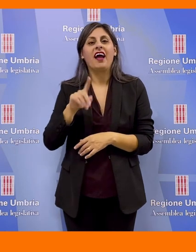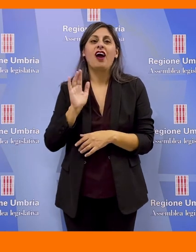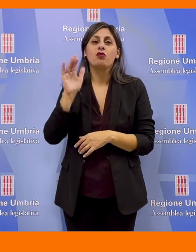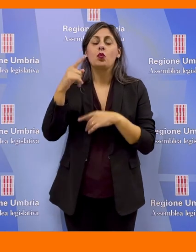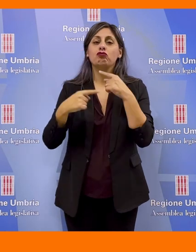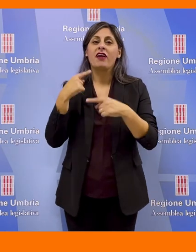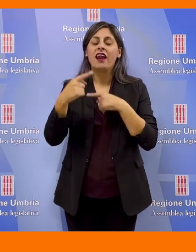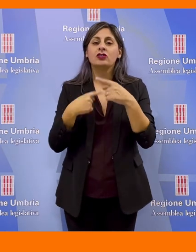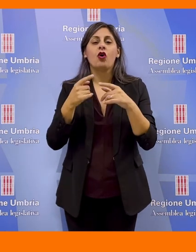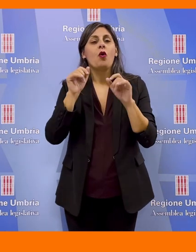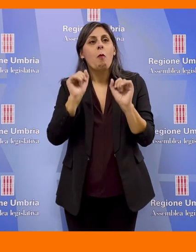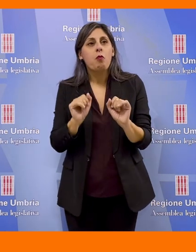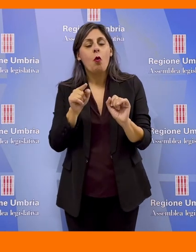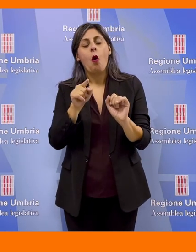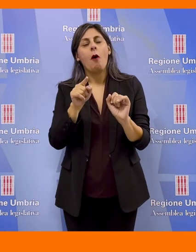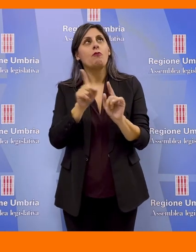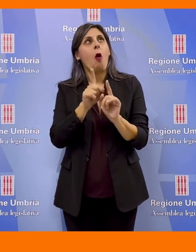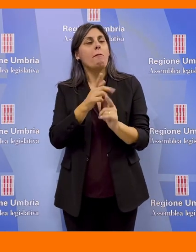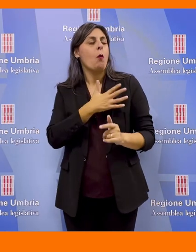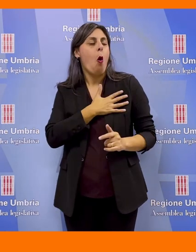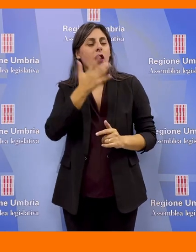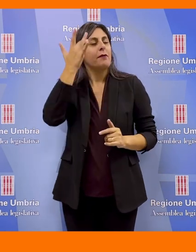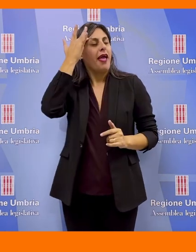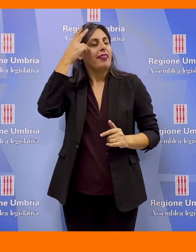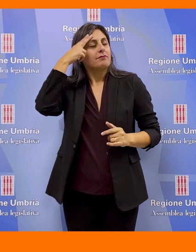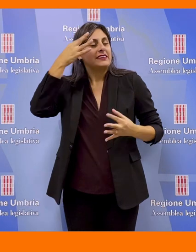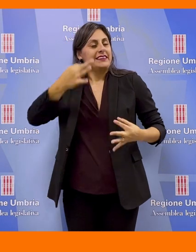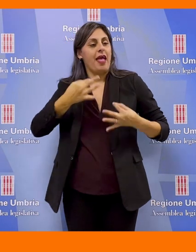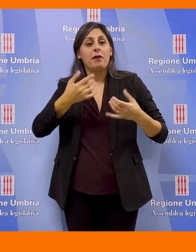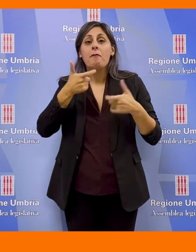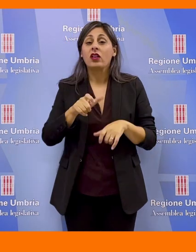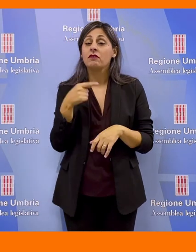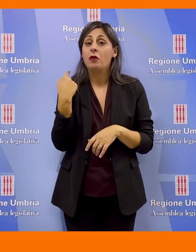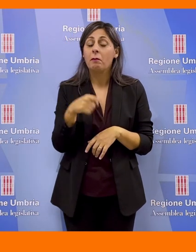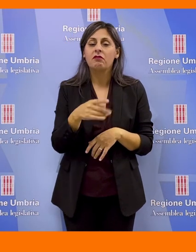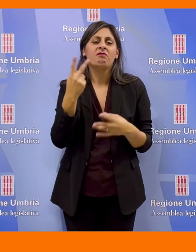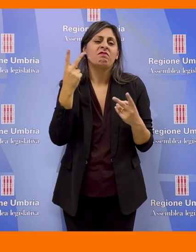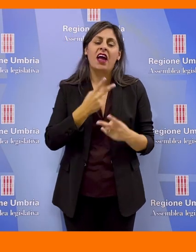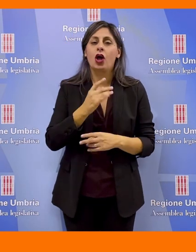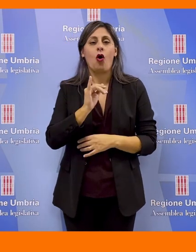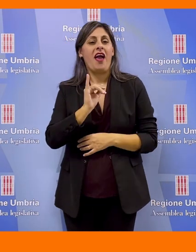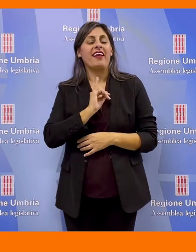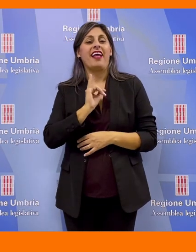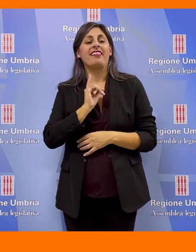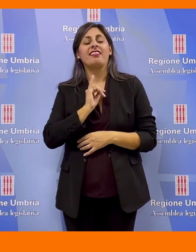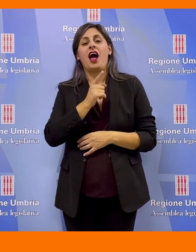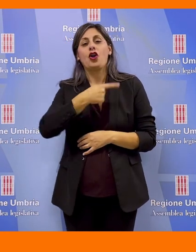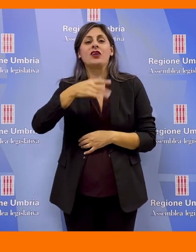generazioni possano tenerlo nel cuore e nella mente perché questa è veramente l'identità della nostra